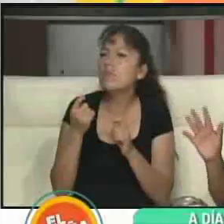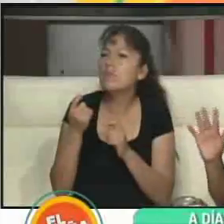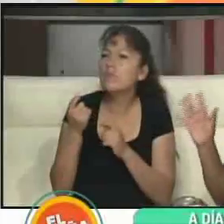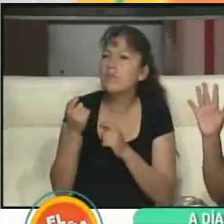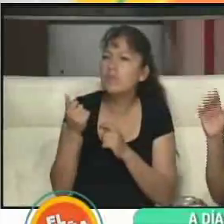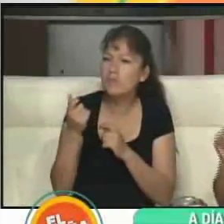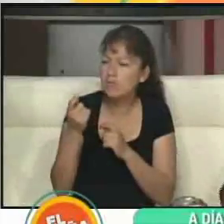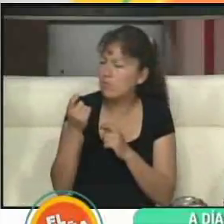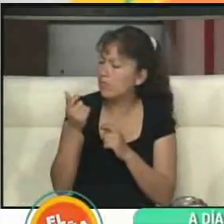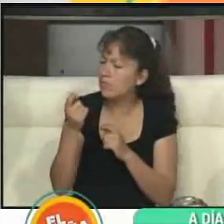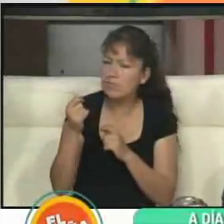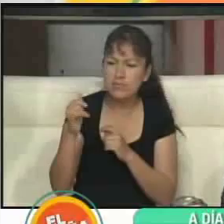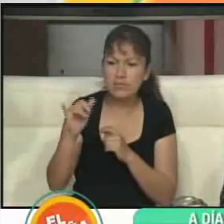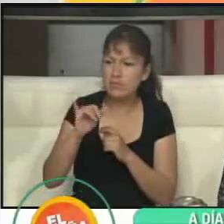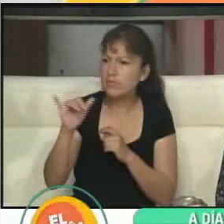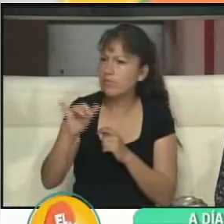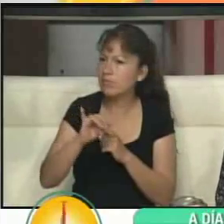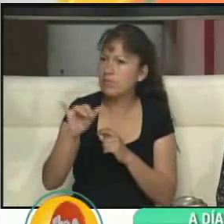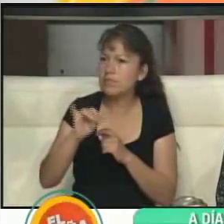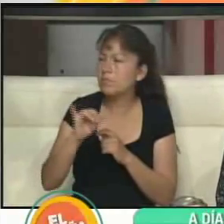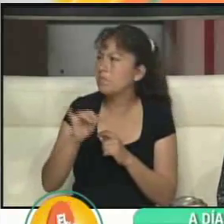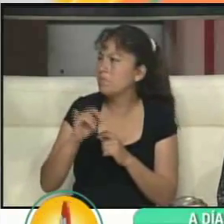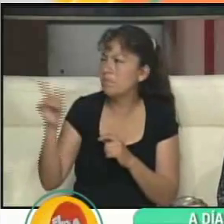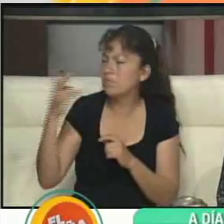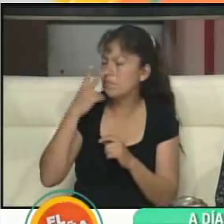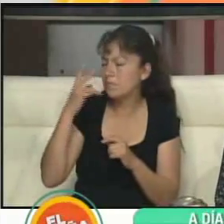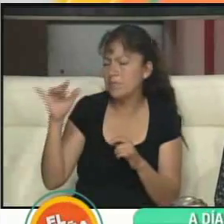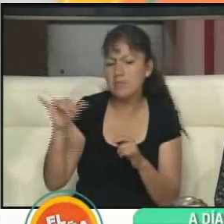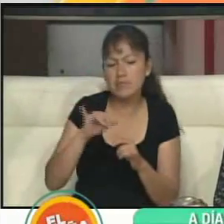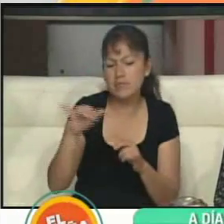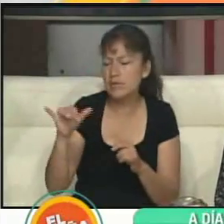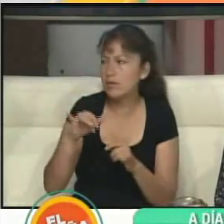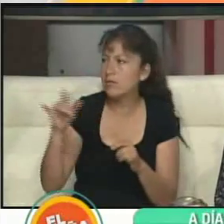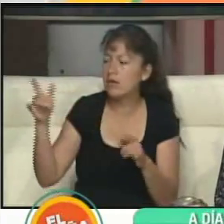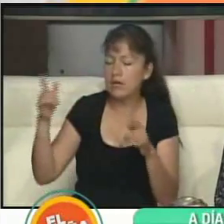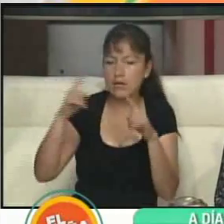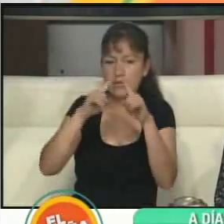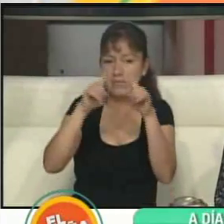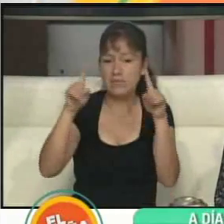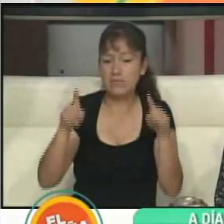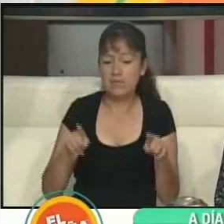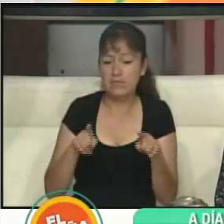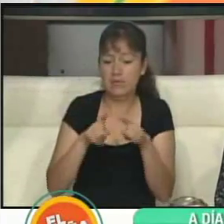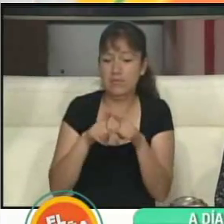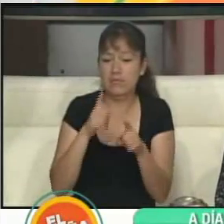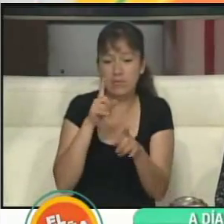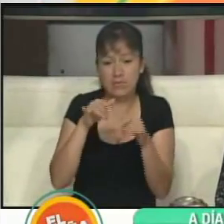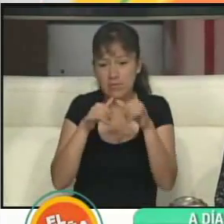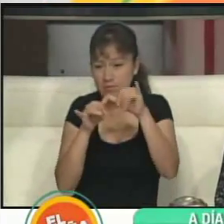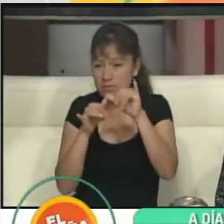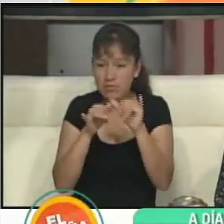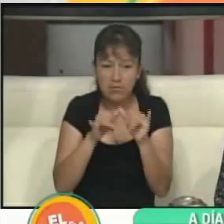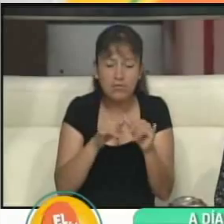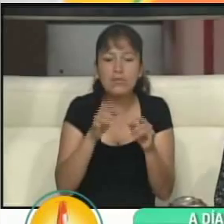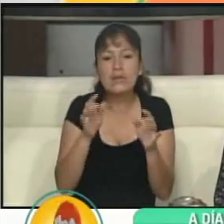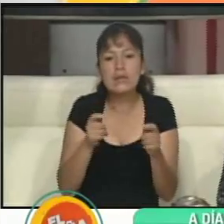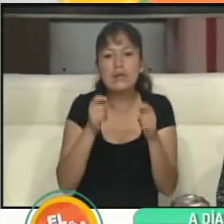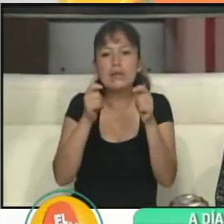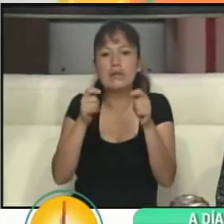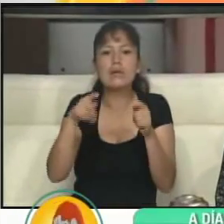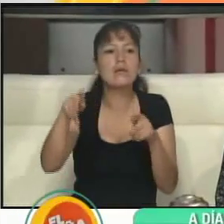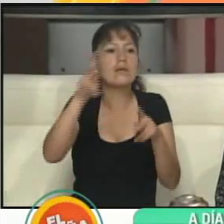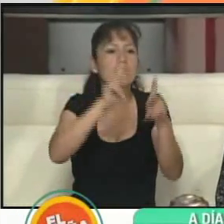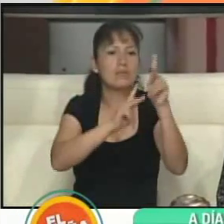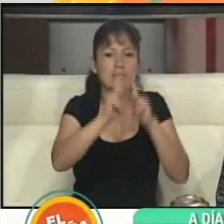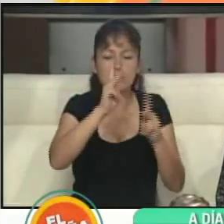grande. ¿Es el mismo? Ah, es el mismo, nos dice la presidenta del tribunal. O sea que este tamaño de papeleta es el que a usted le van a entregar y